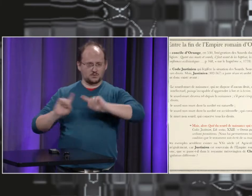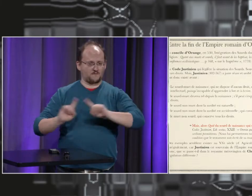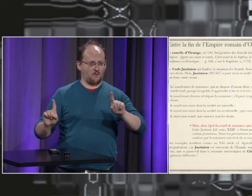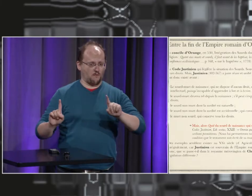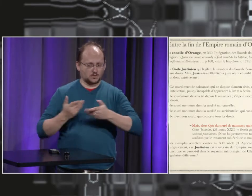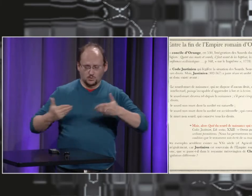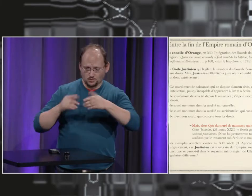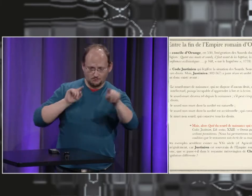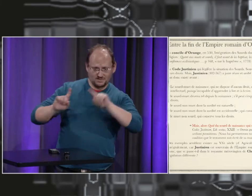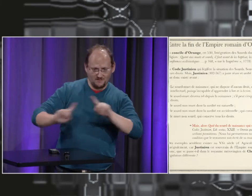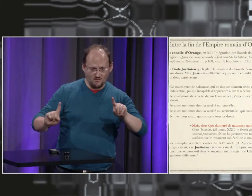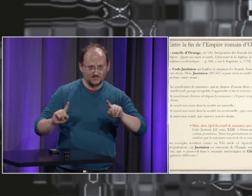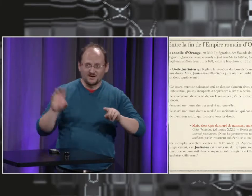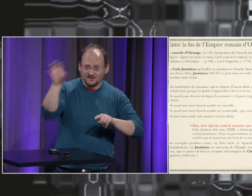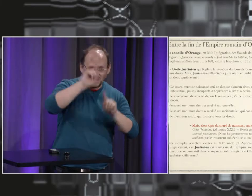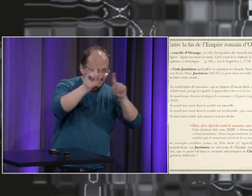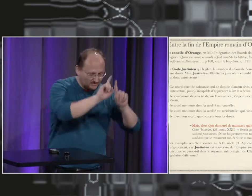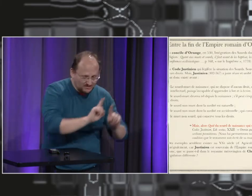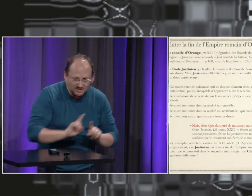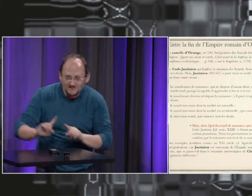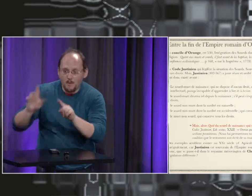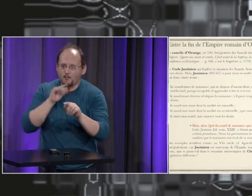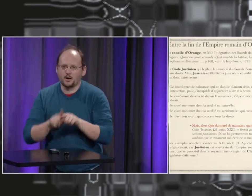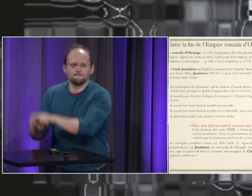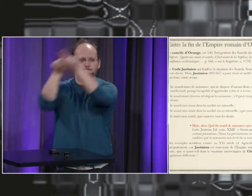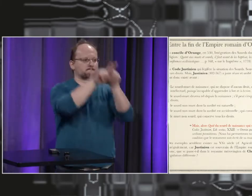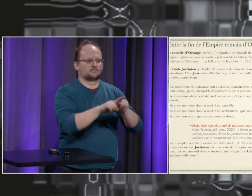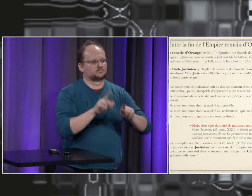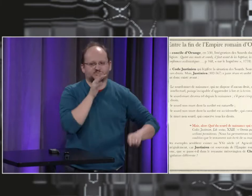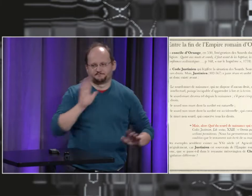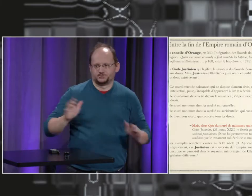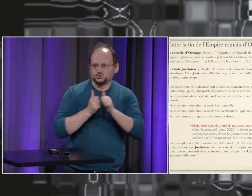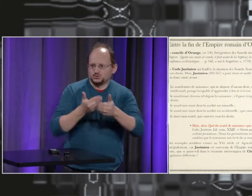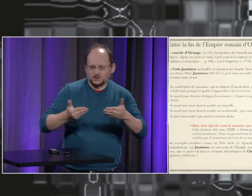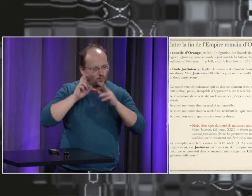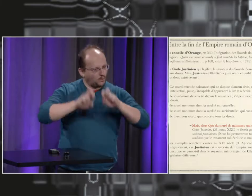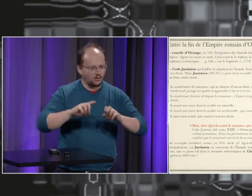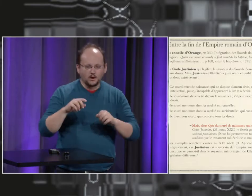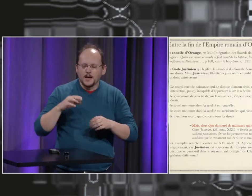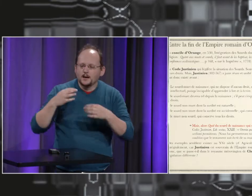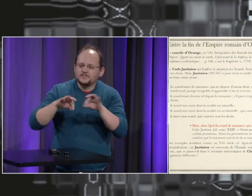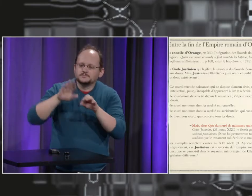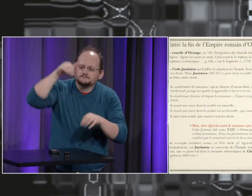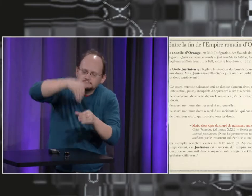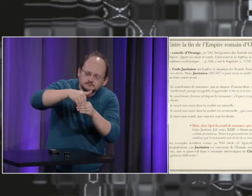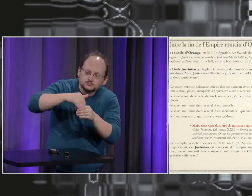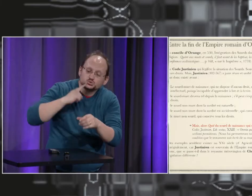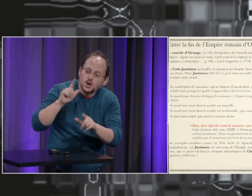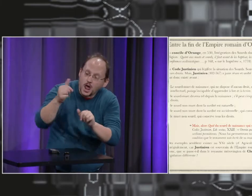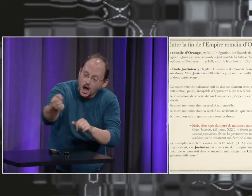ne gérait pas les provinces alentours donc chaque province avait ses propres lois donc pour nous il faut aller